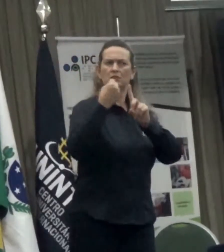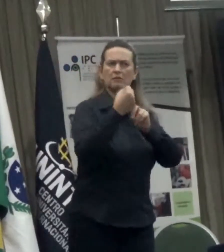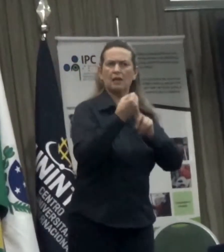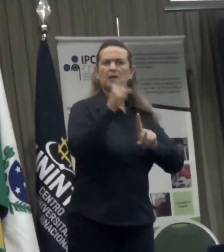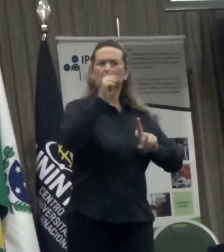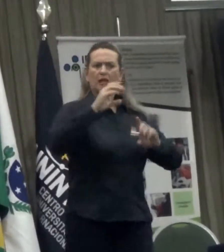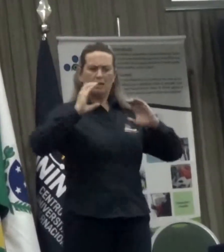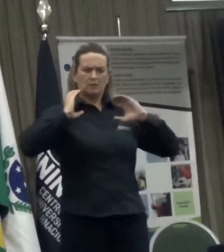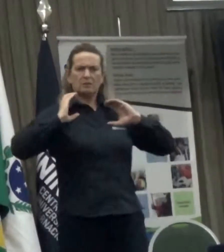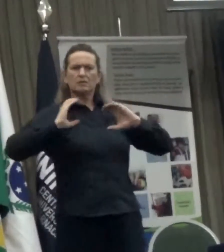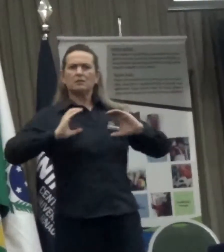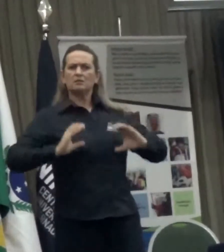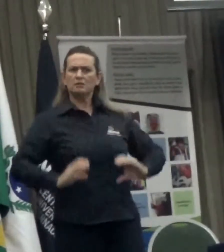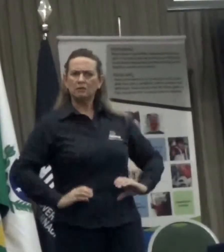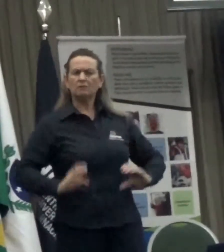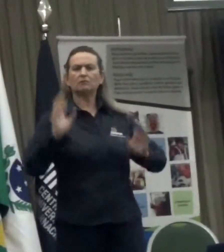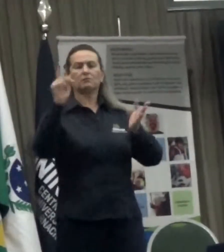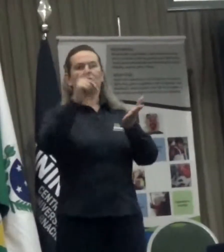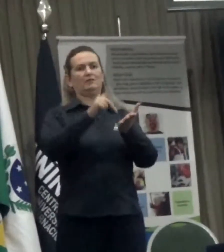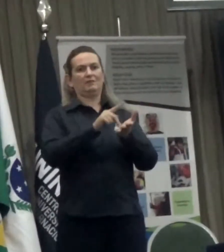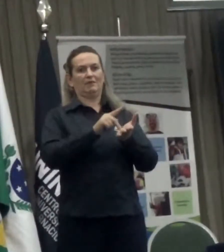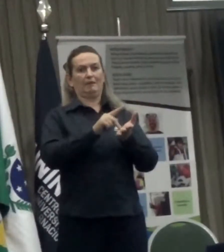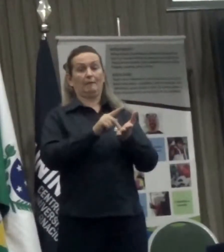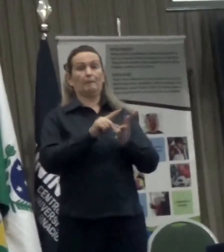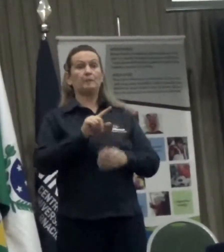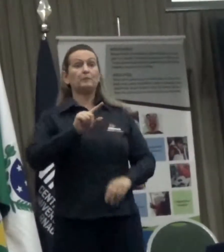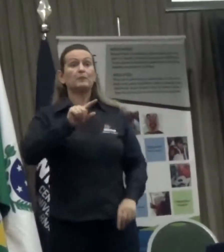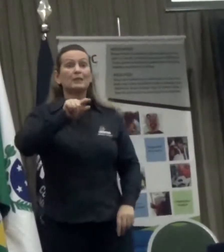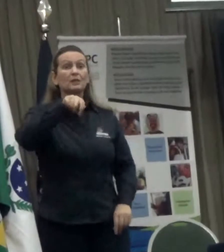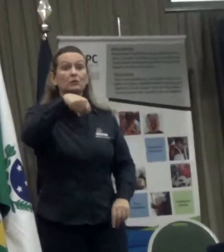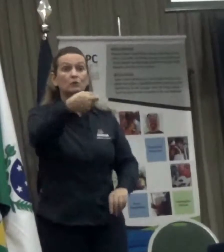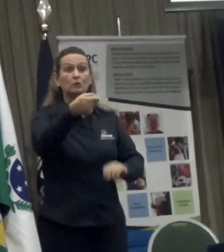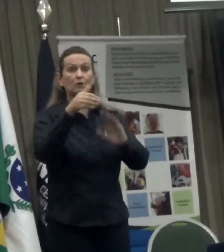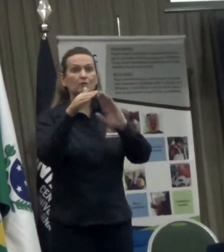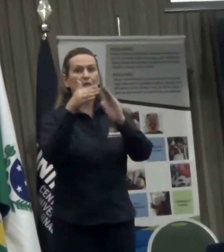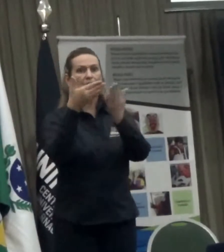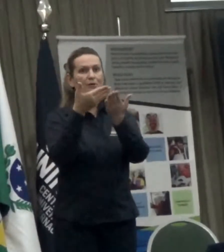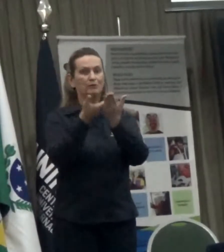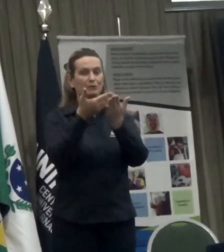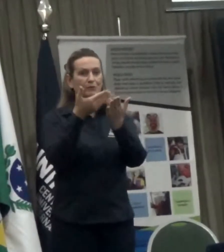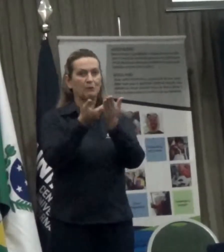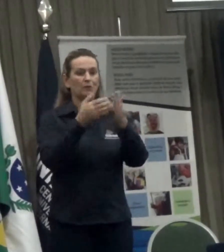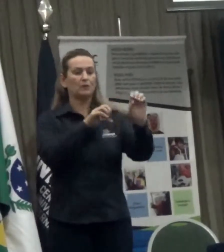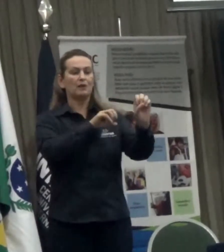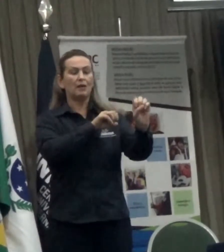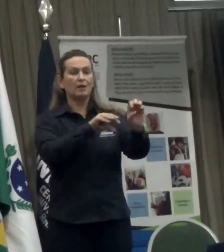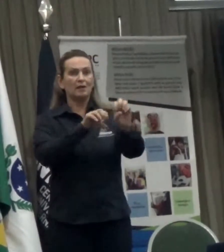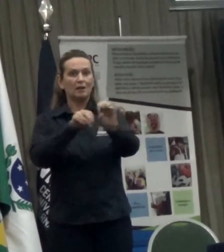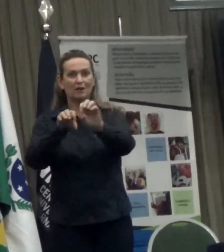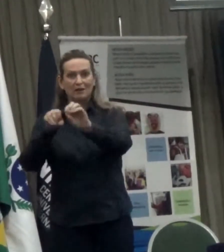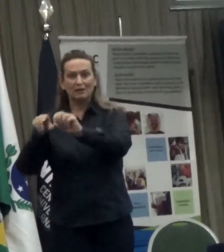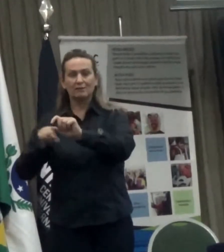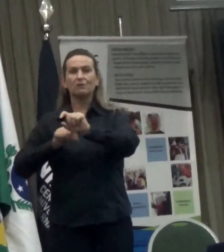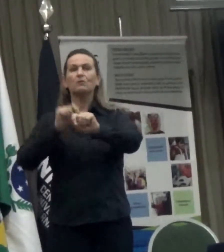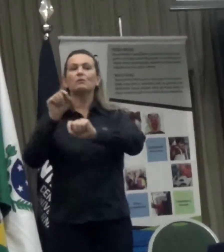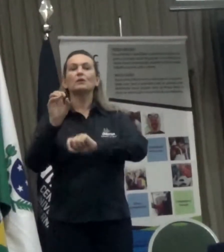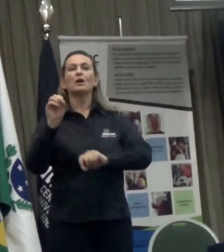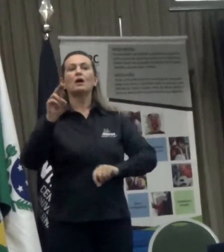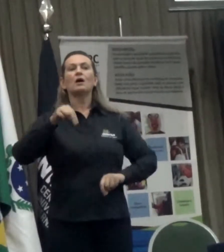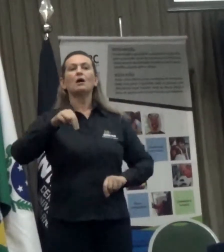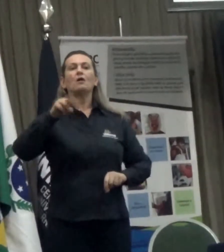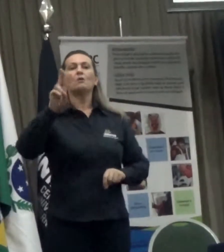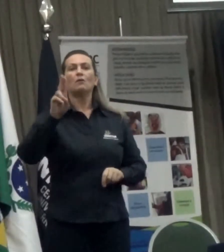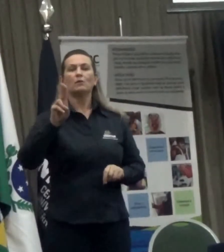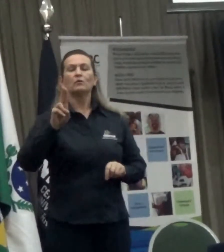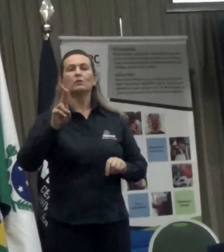No que diz respeito à educação, a convenção da ONU e a lei são categóricos. Eu sempre defendi que o artigo